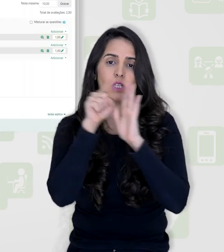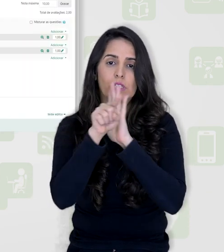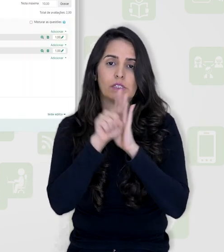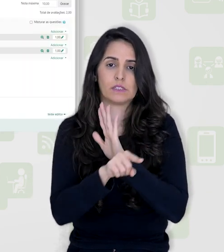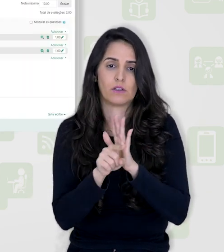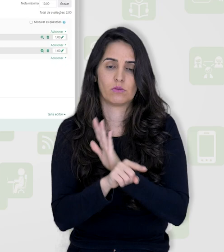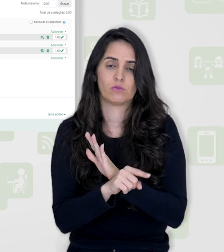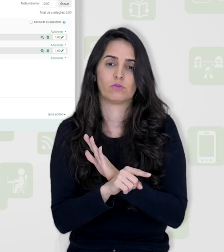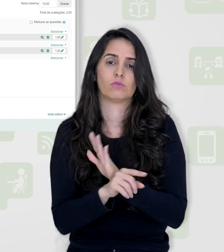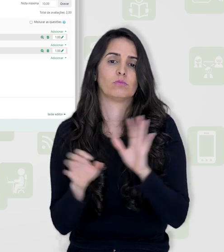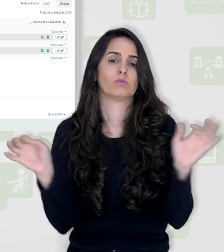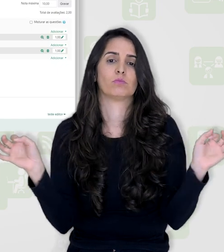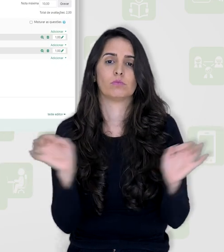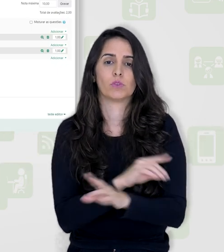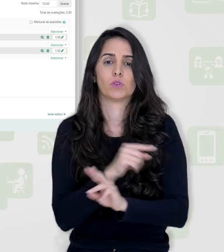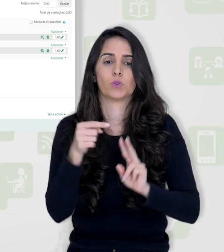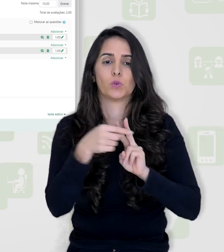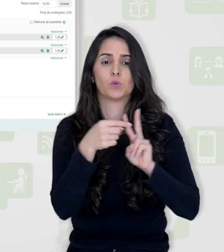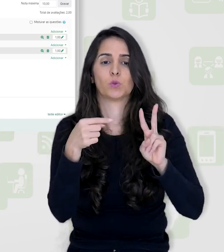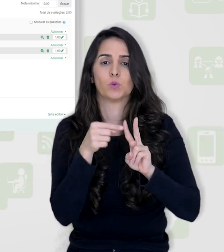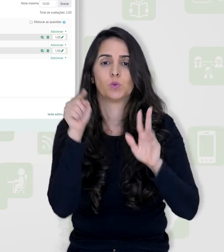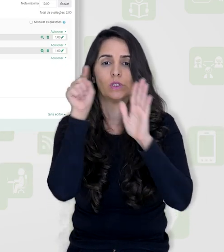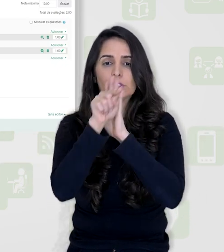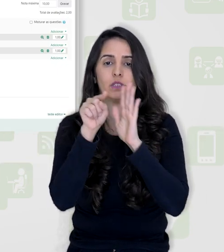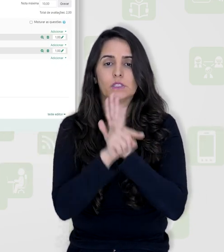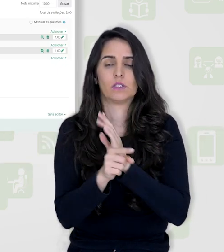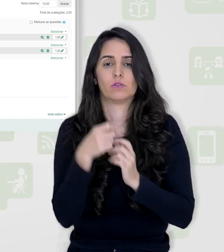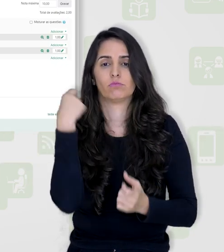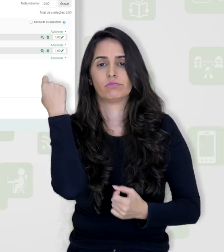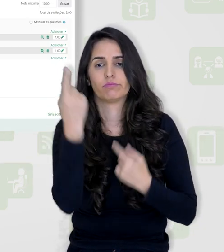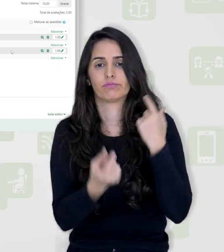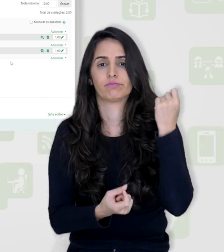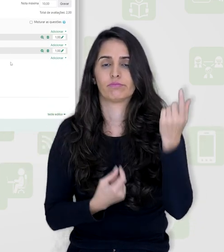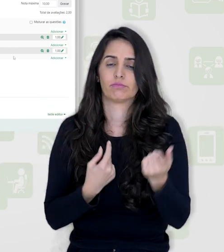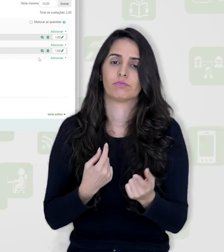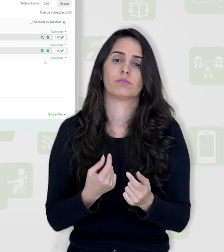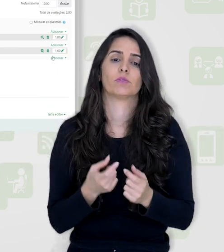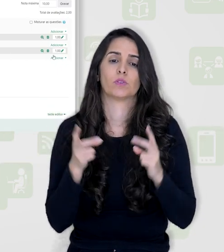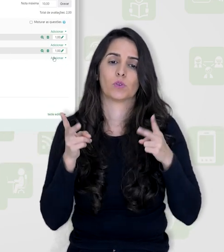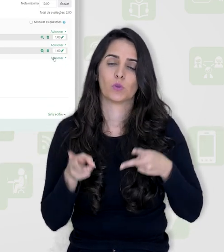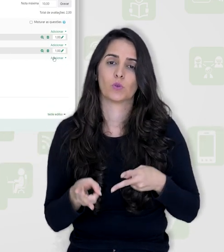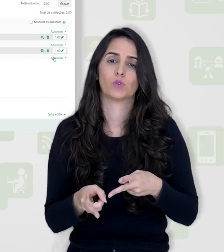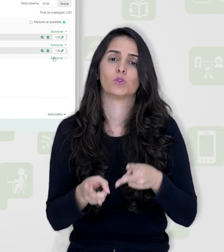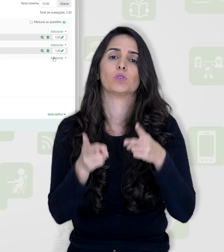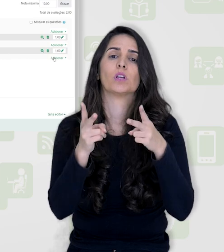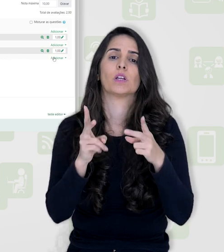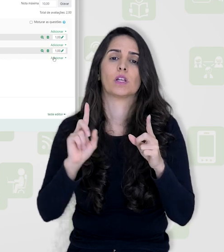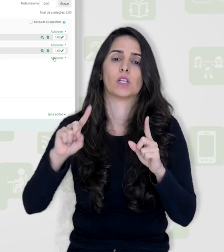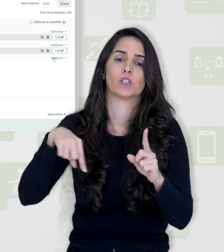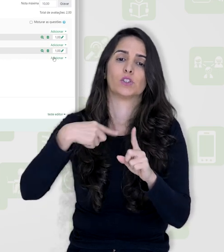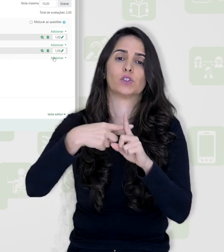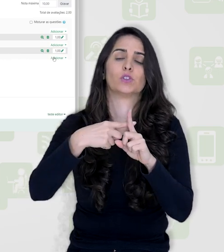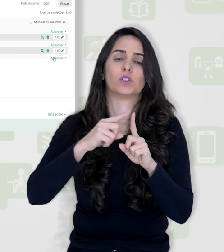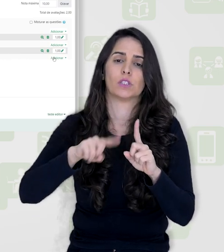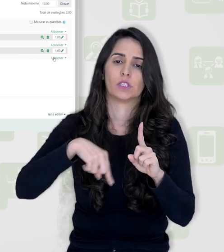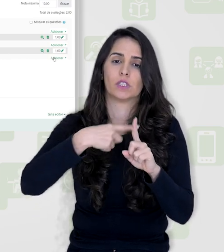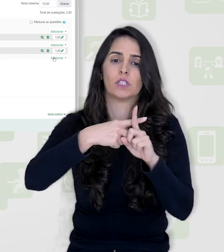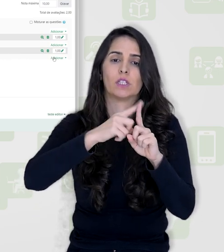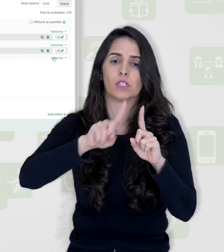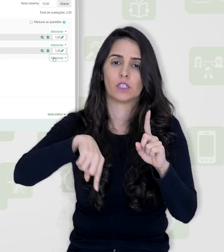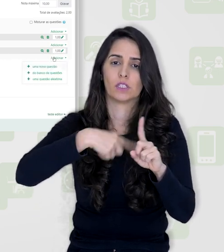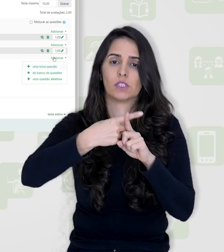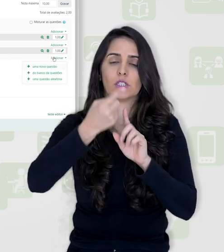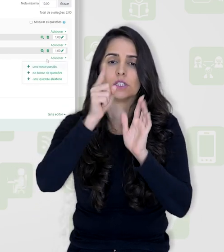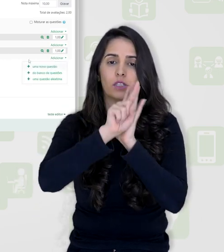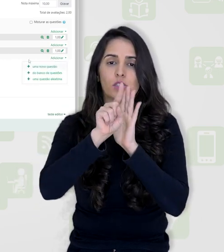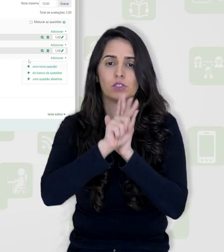adicionar questões e estão aqui as minhas duas questões aleatórias. E eu posso continuar, então, adicionando